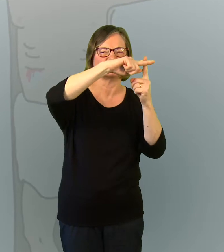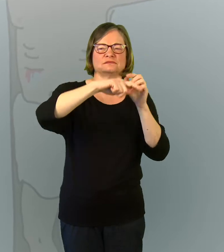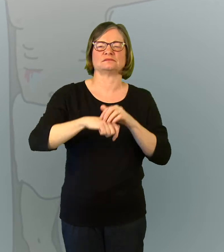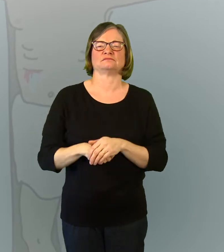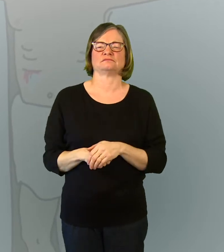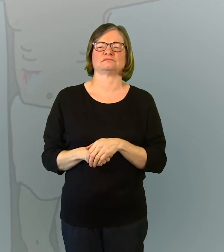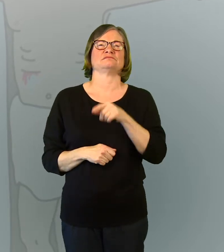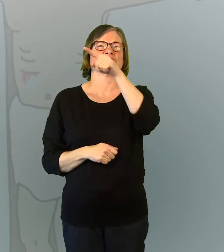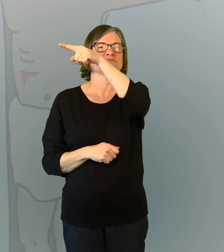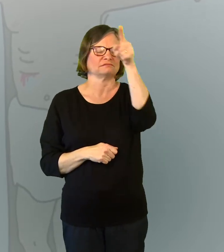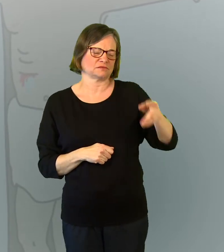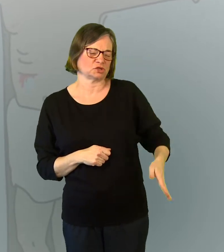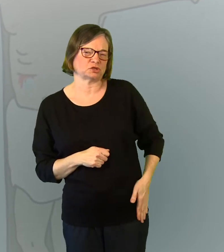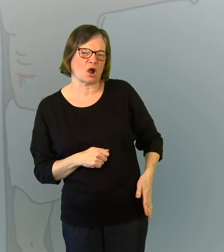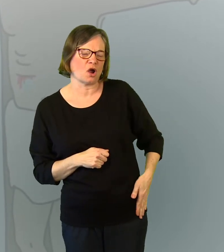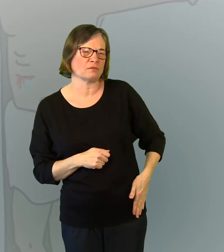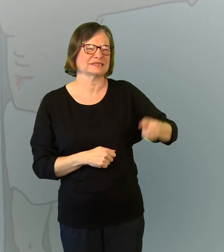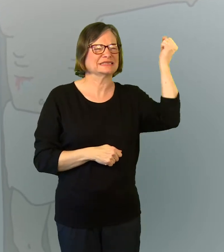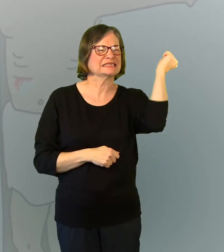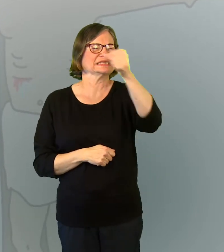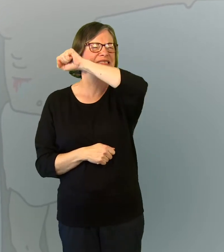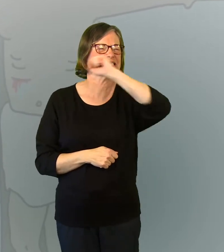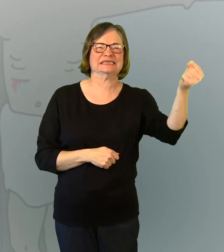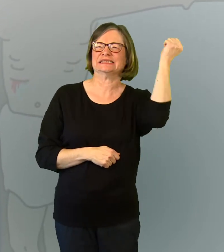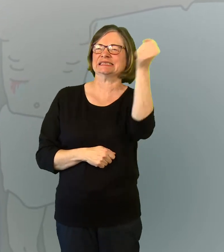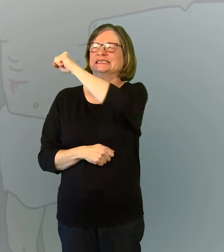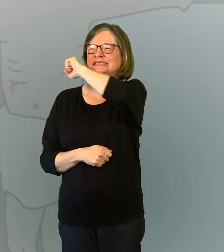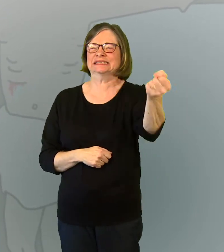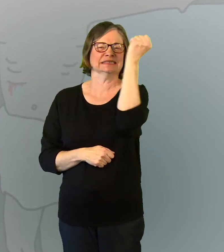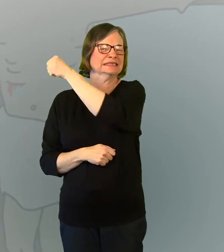« Fais-leur casser les jambes et fais enlever les corps !